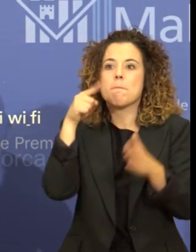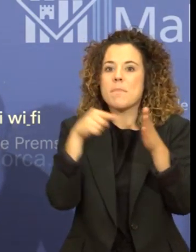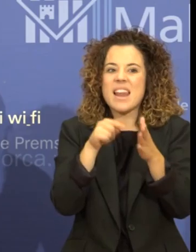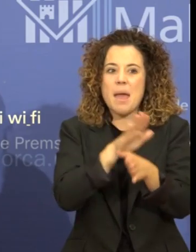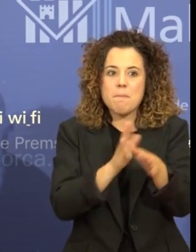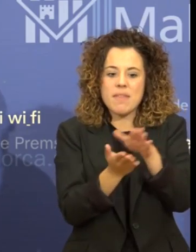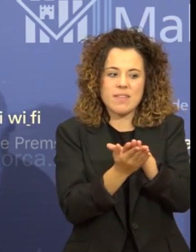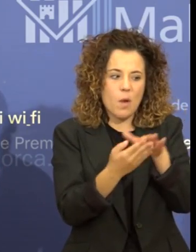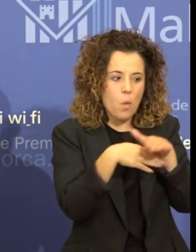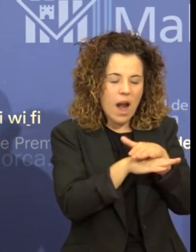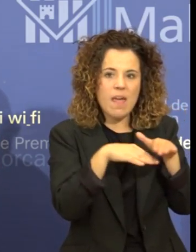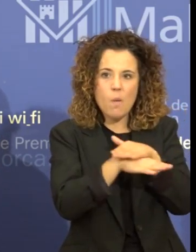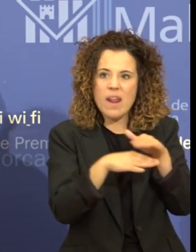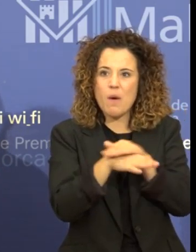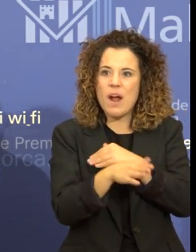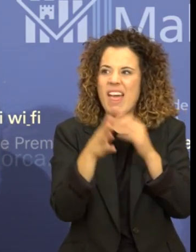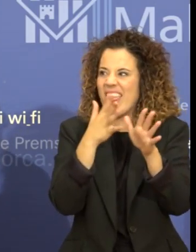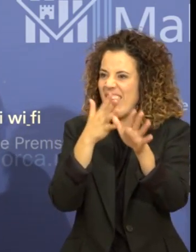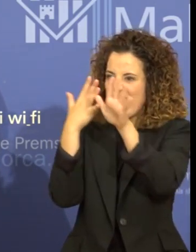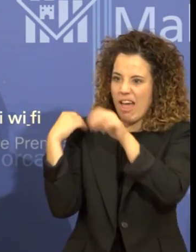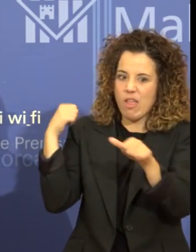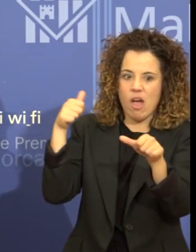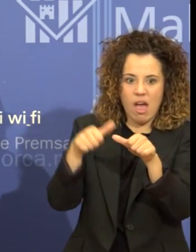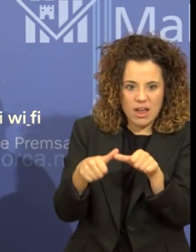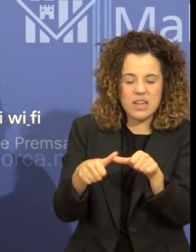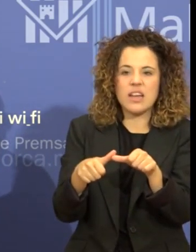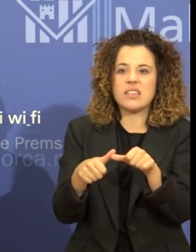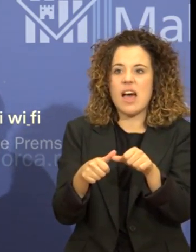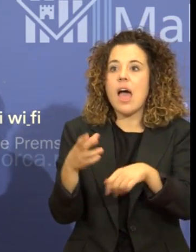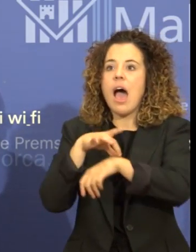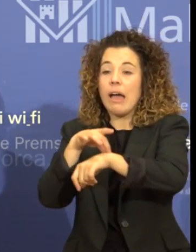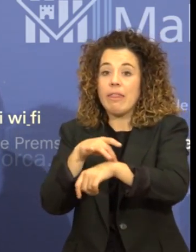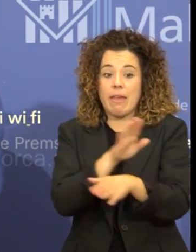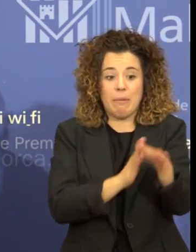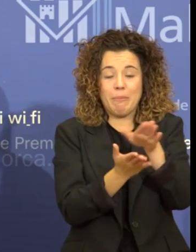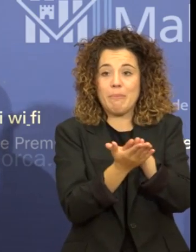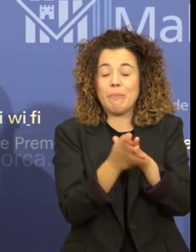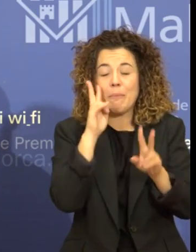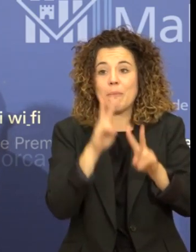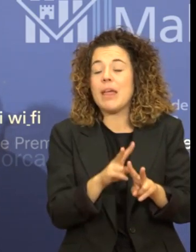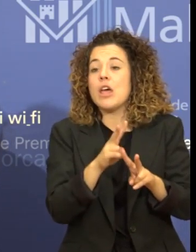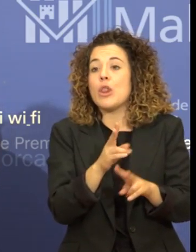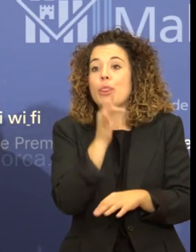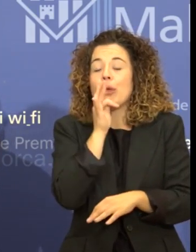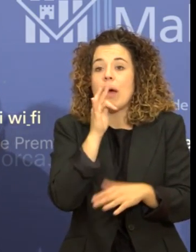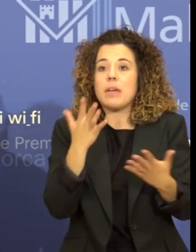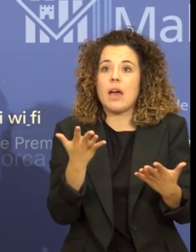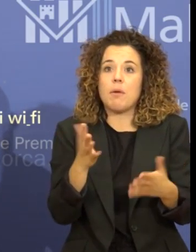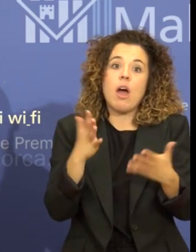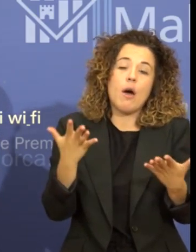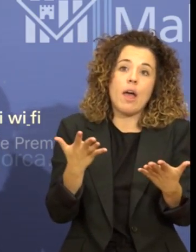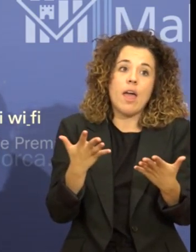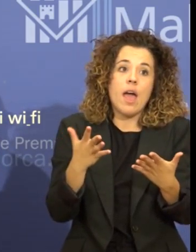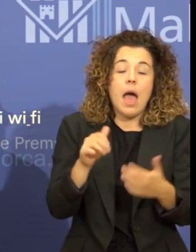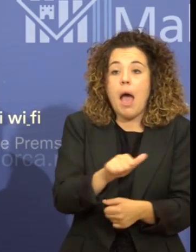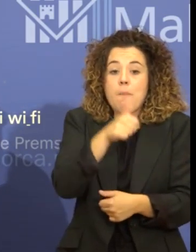acumulats durant dècades fins i tot a l'agència pendent de tramitació, no té cap sentit aprovar únicament un pla d